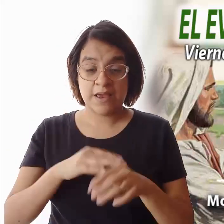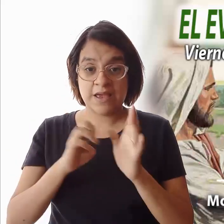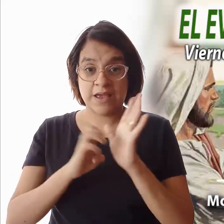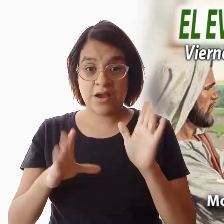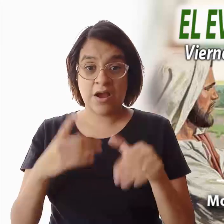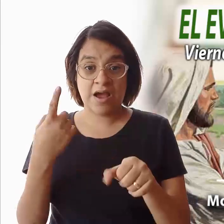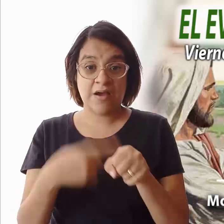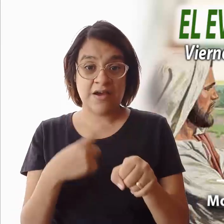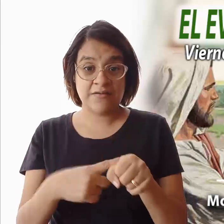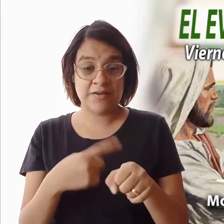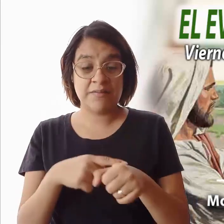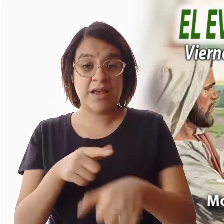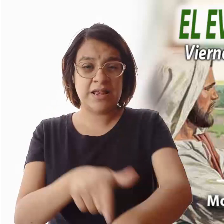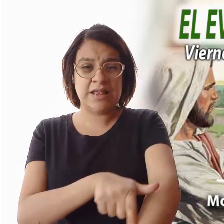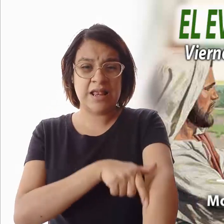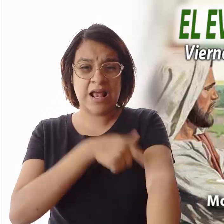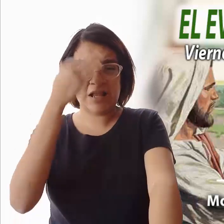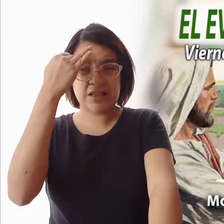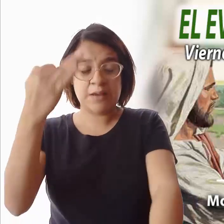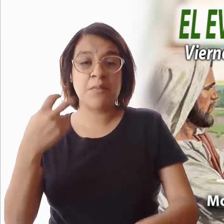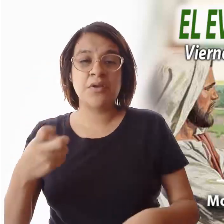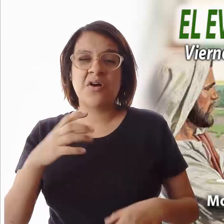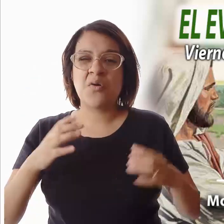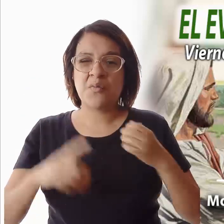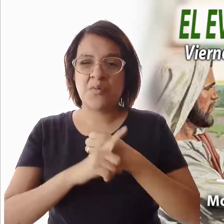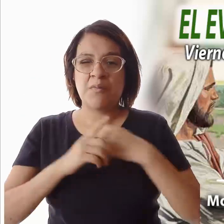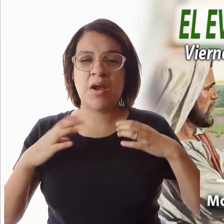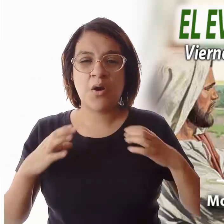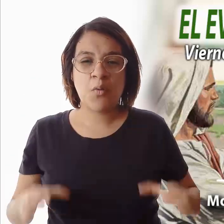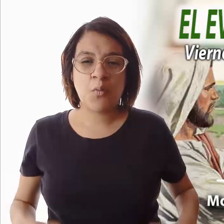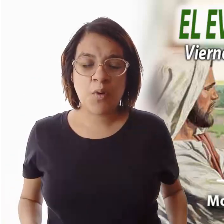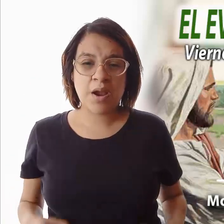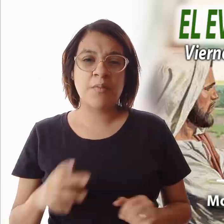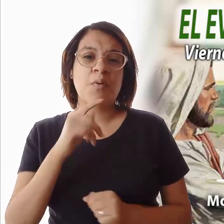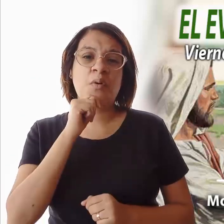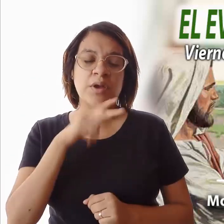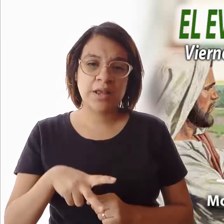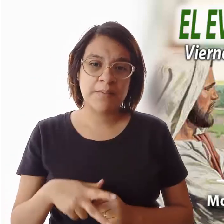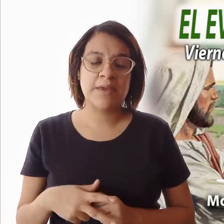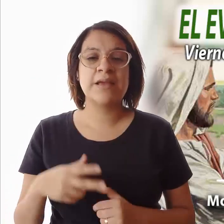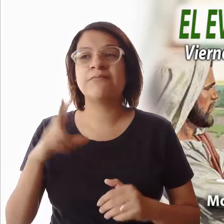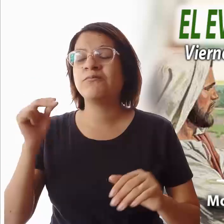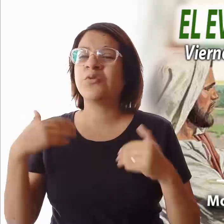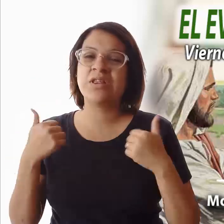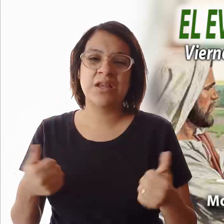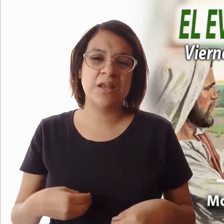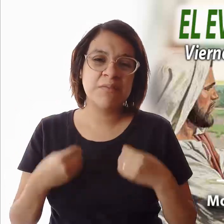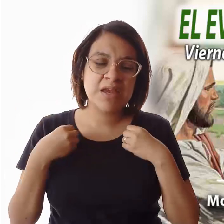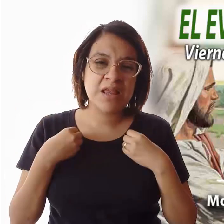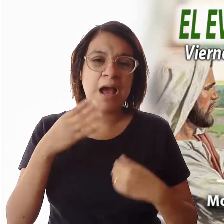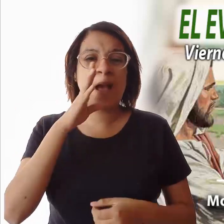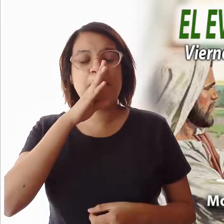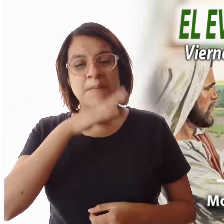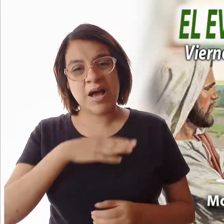prolonga, trae no solo el dolor del mal físico, sino muchas veces también la incomprensión, el absurdo de la